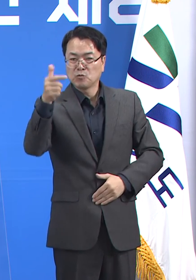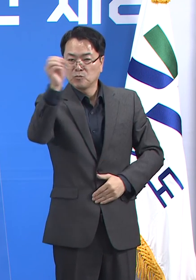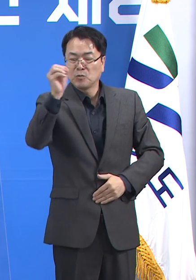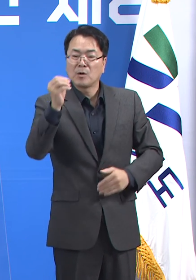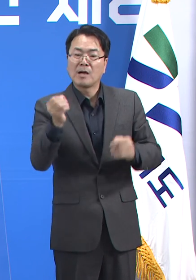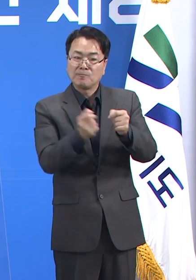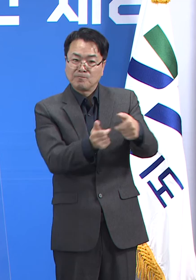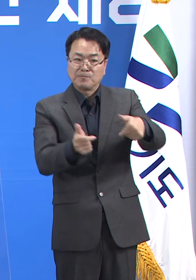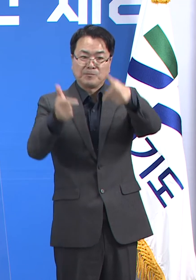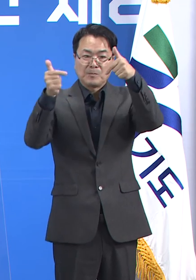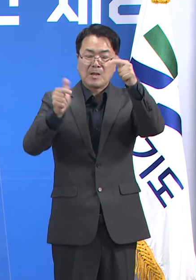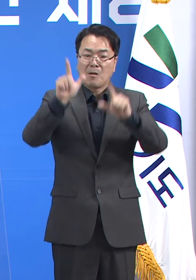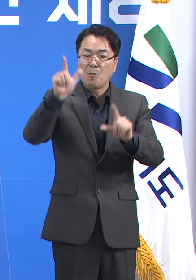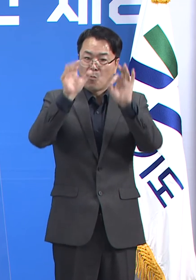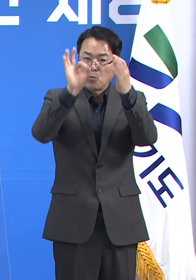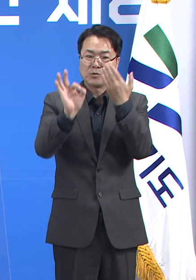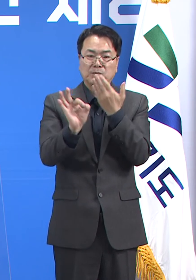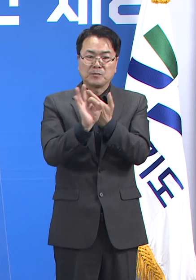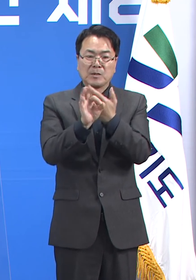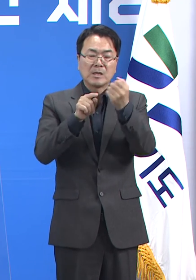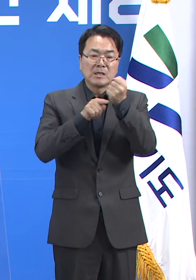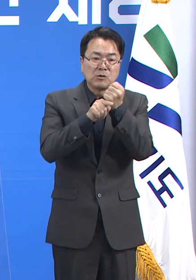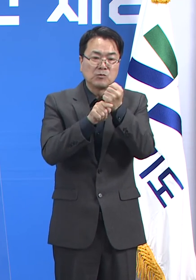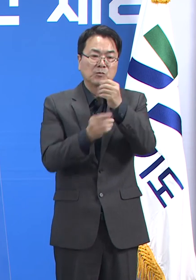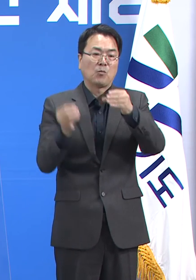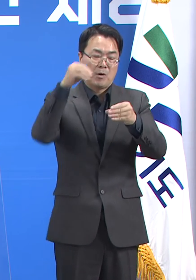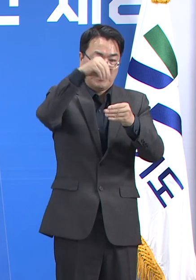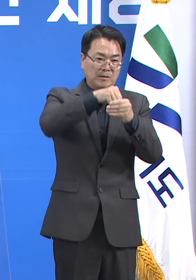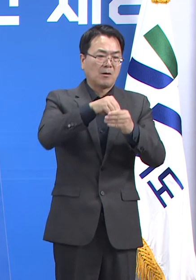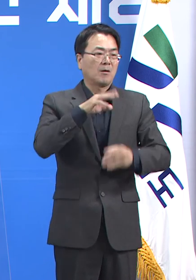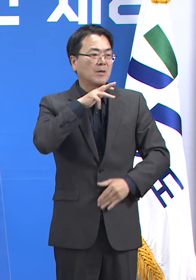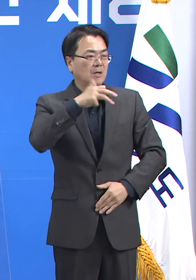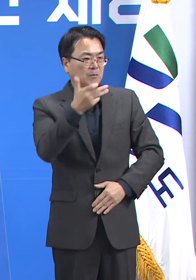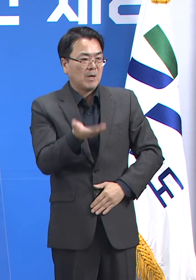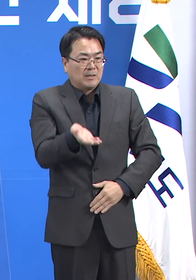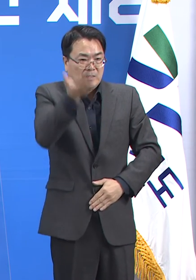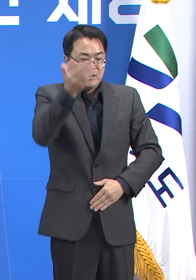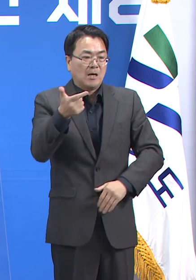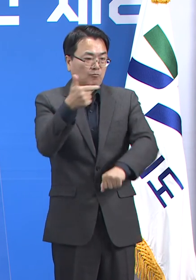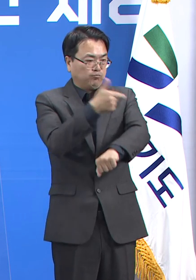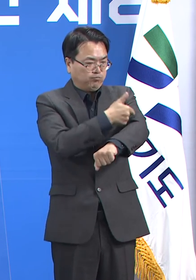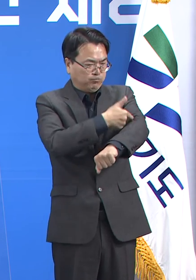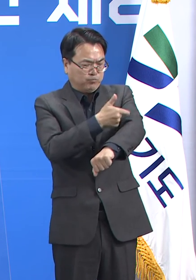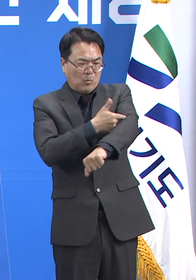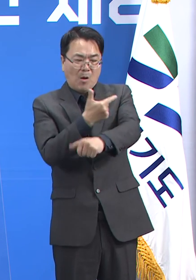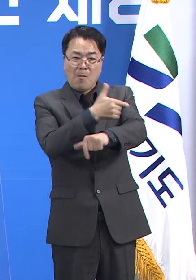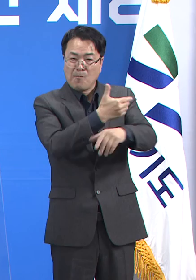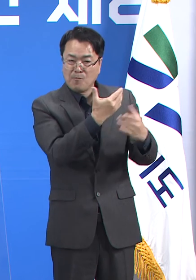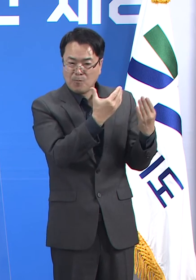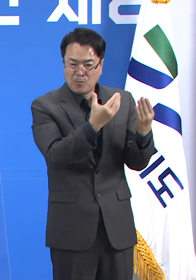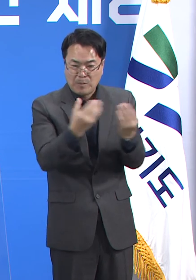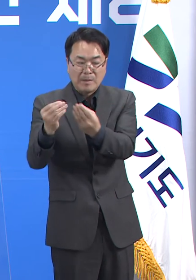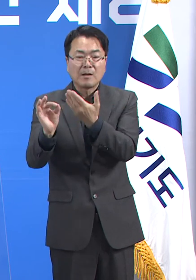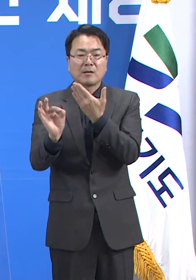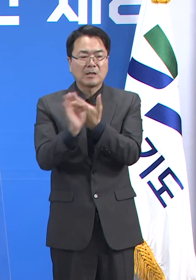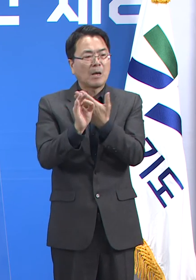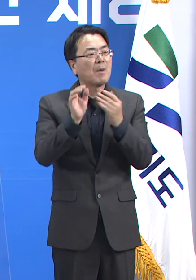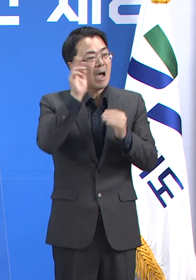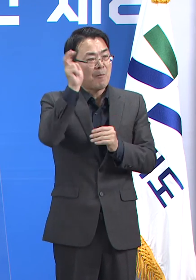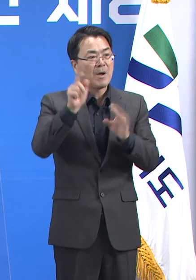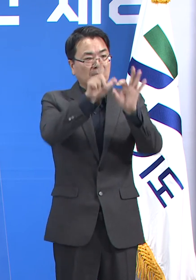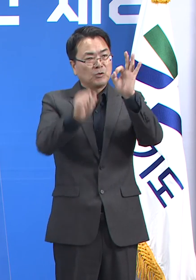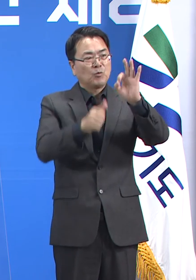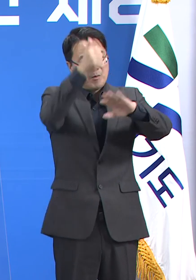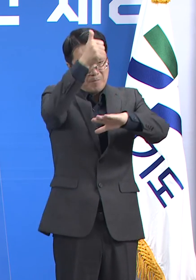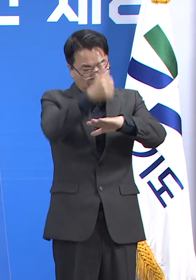수치입니다. 현재 진행 중인 18세에서 49세 대상 백신 2차 접종이 어느 정도 마무리되면 이달 중으로는 인구